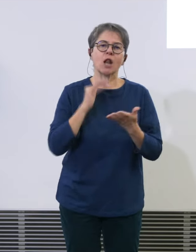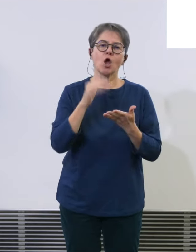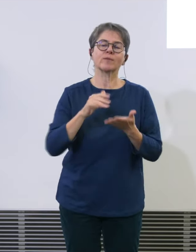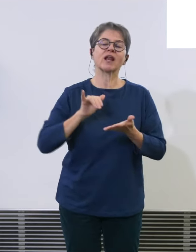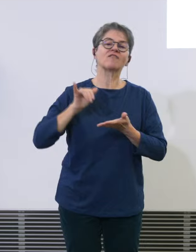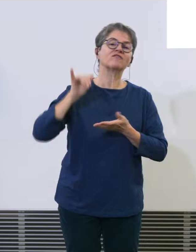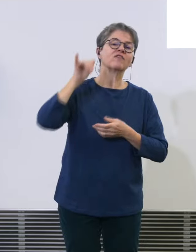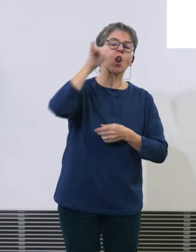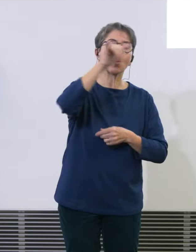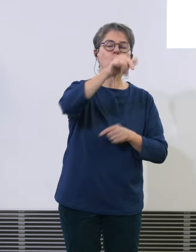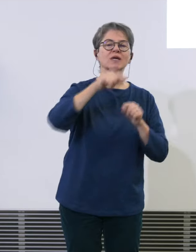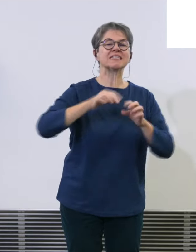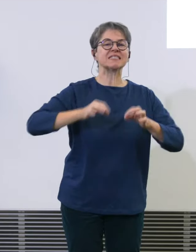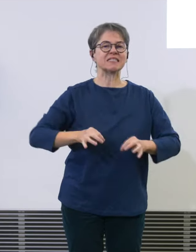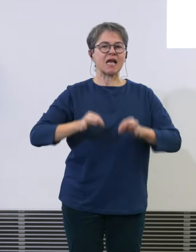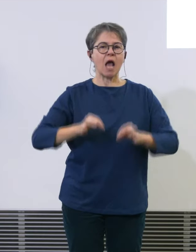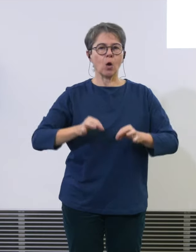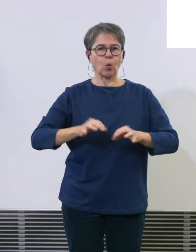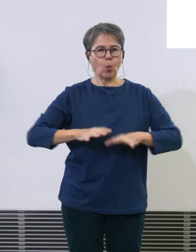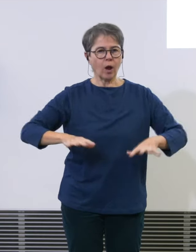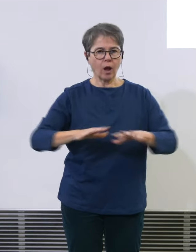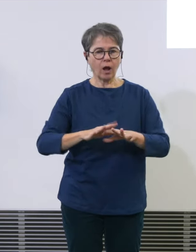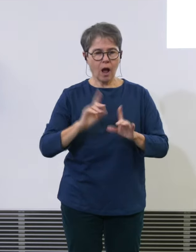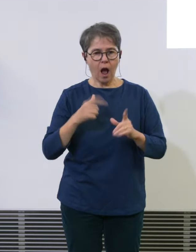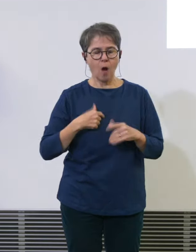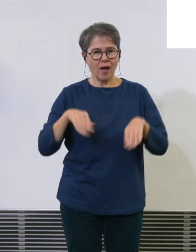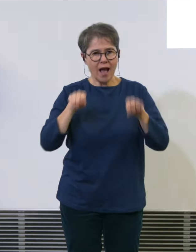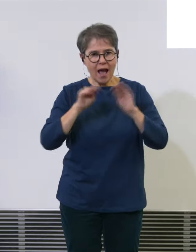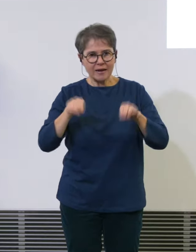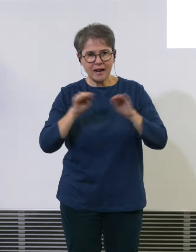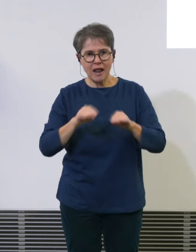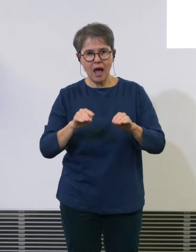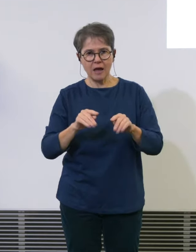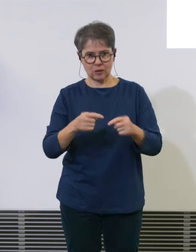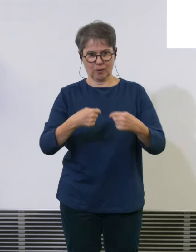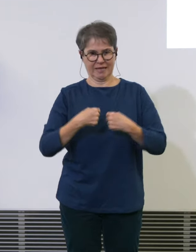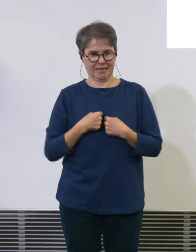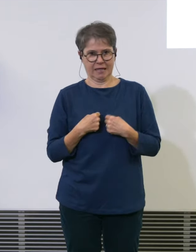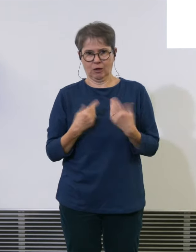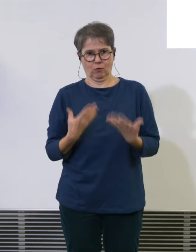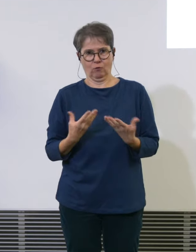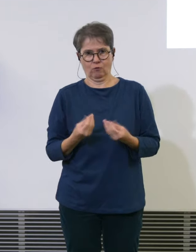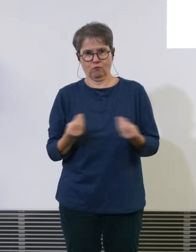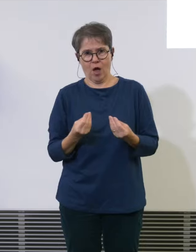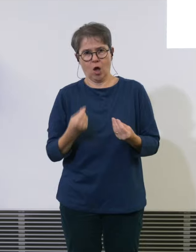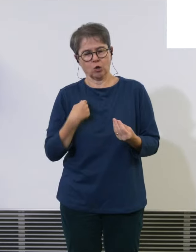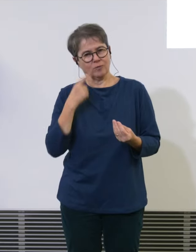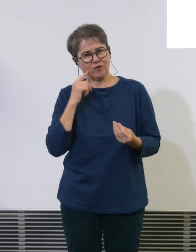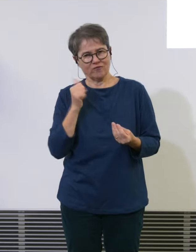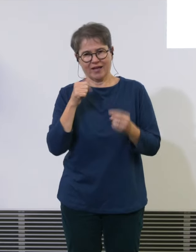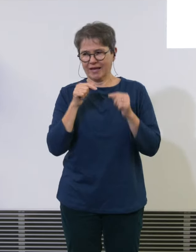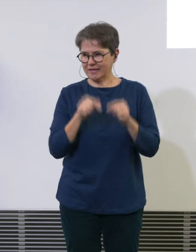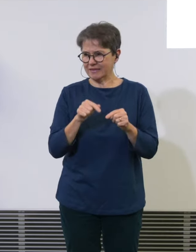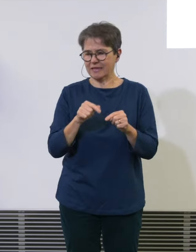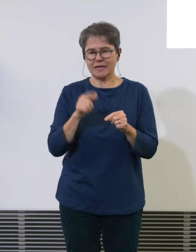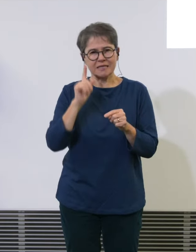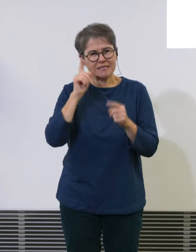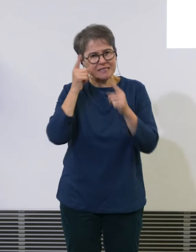erklären, warum bei Nies verschiedene Sachen auch strebenswert sind in der Zukunft auf